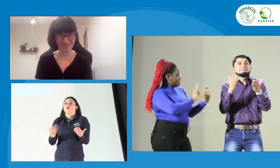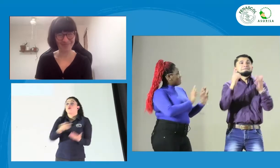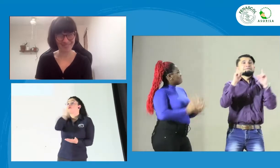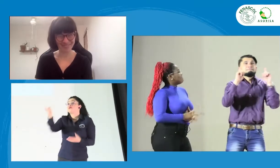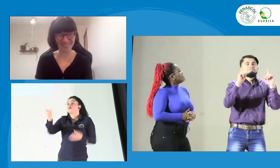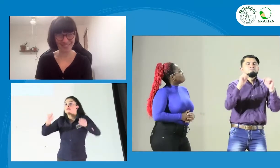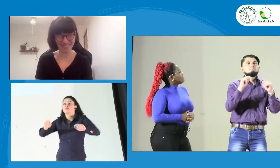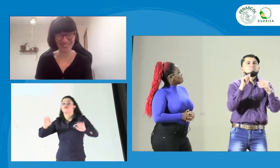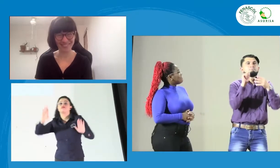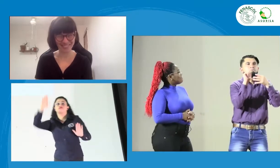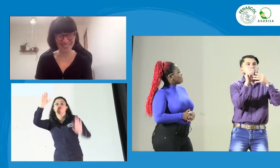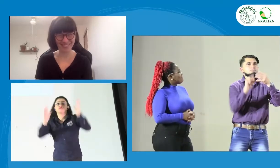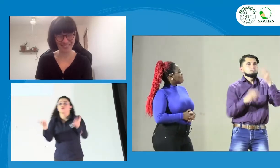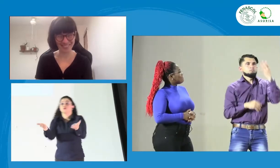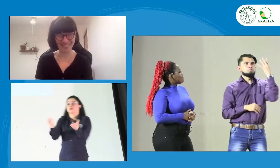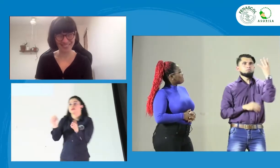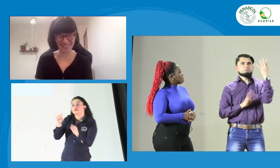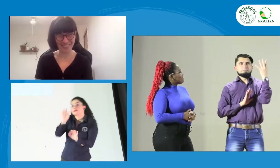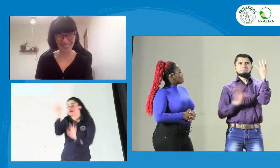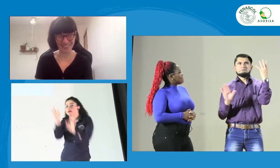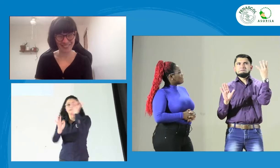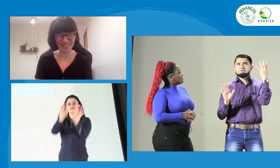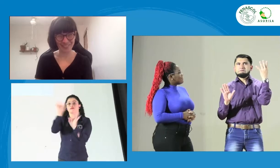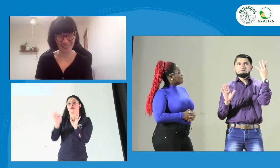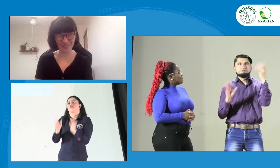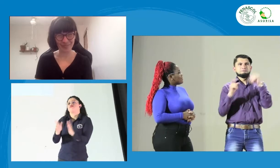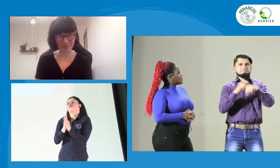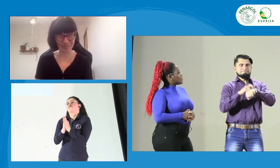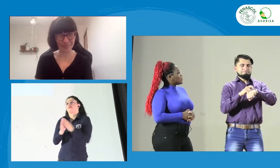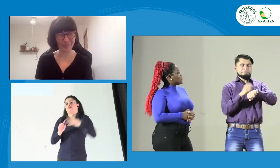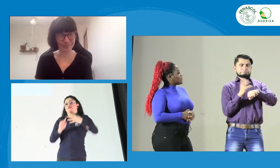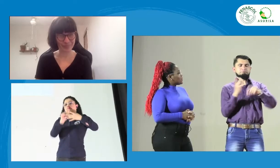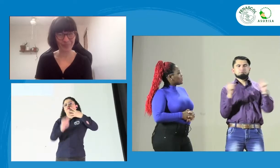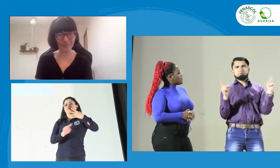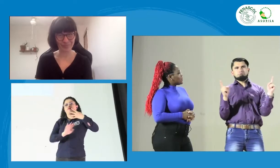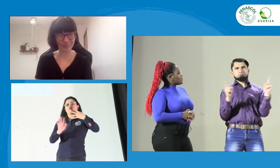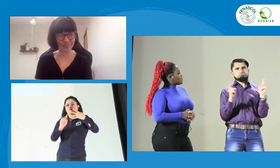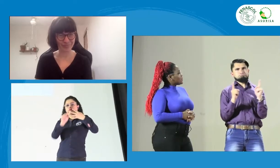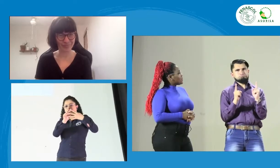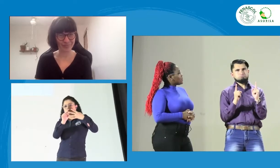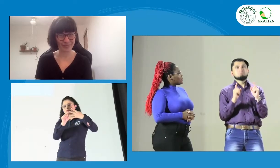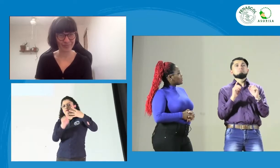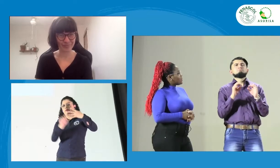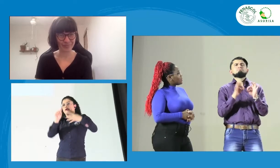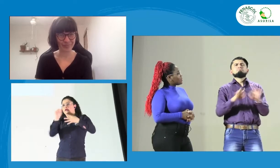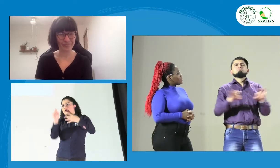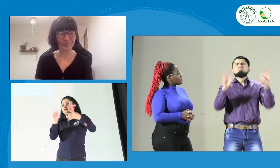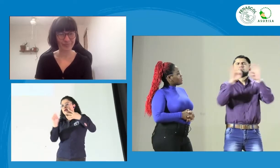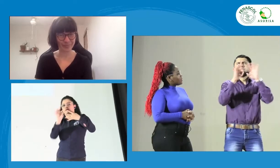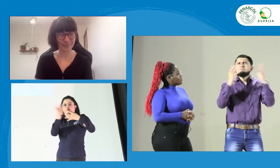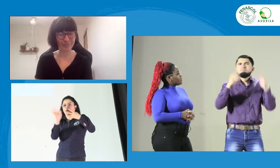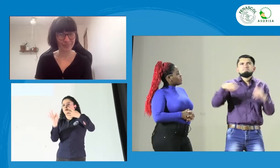sus preguntas para Lore, pero, pues vamos a dejar espacio para cuatro preguntas.